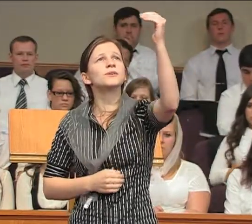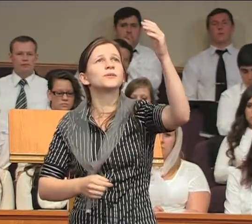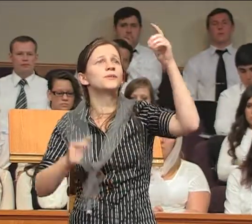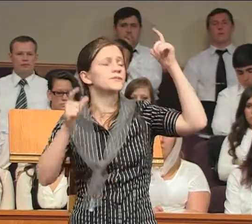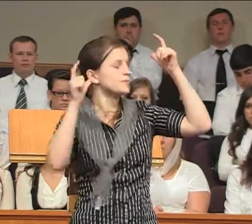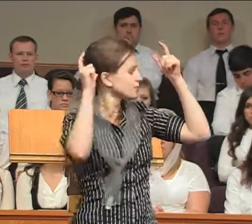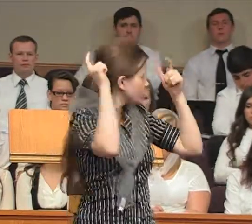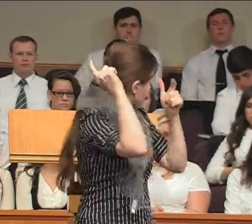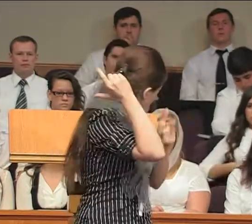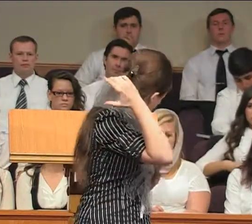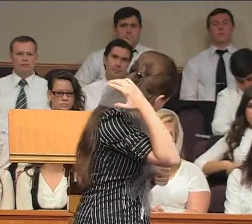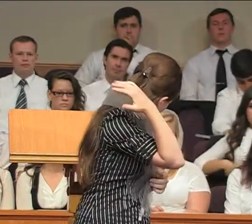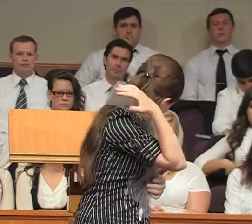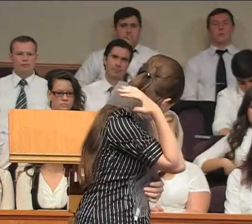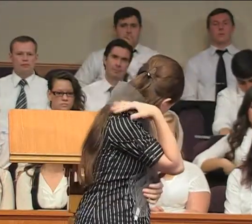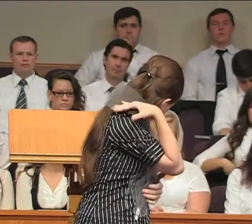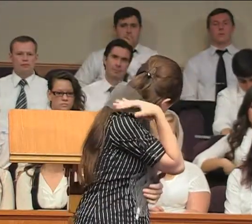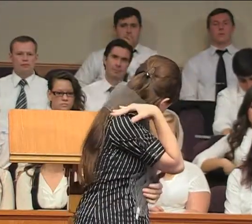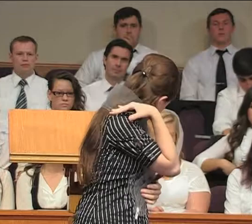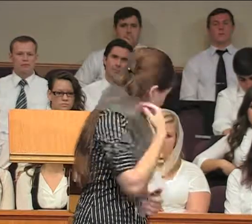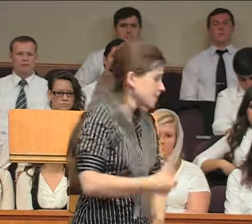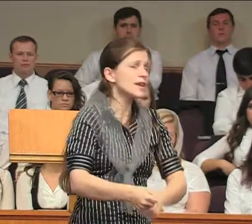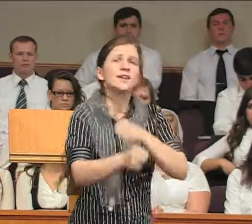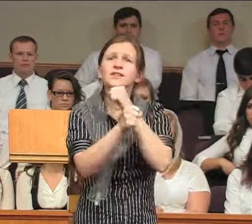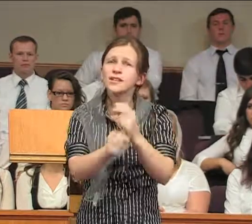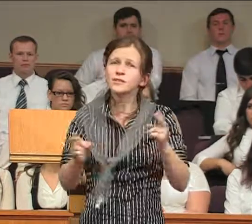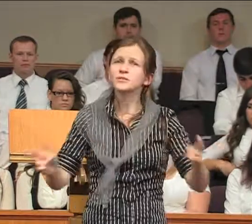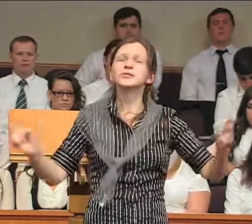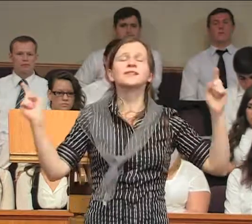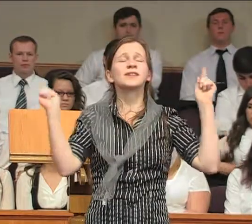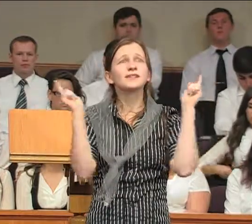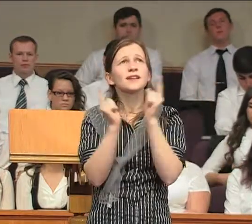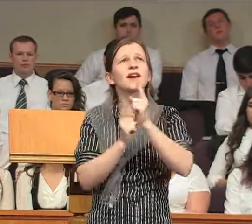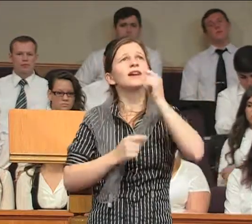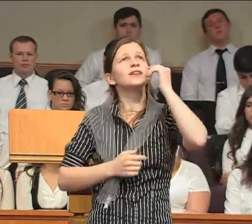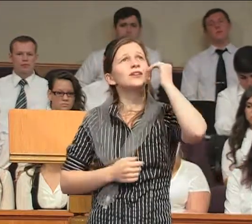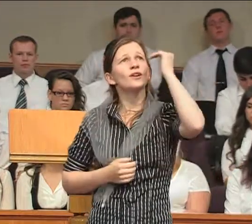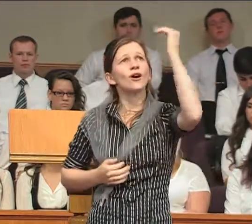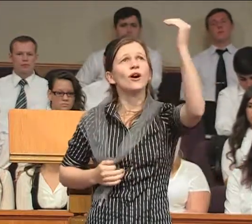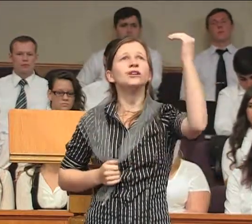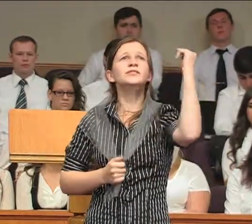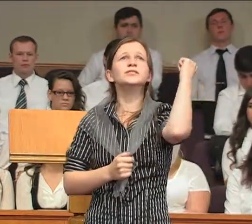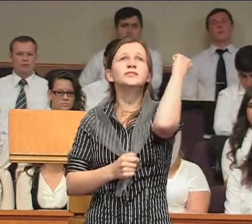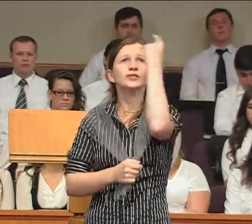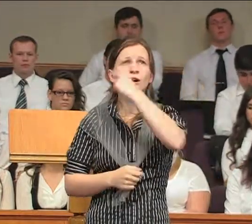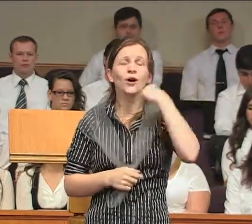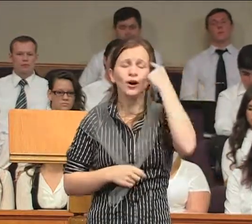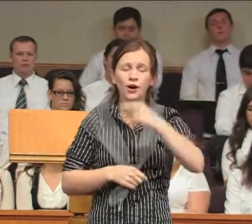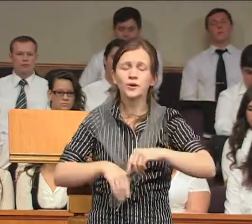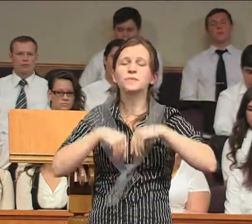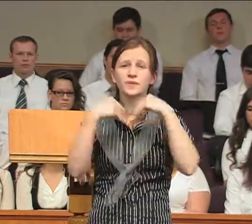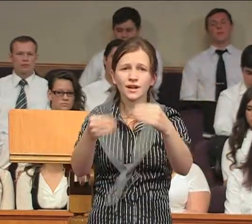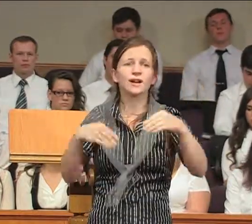спиною. Кому-то встанет Он лицом и даст